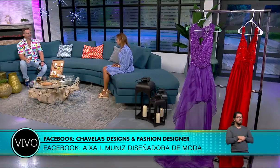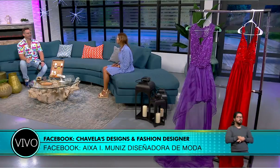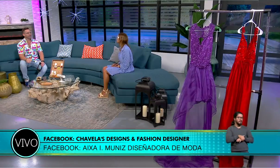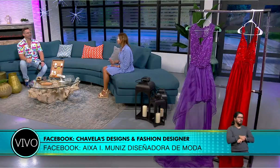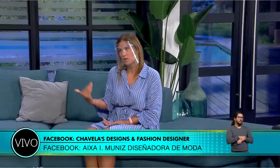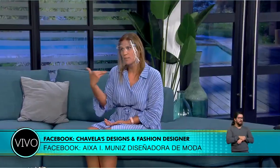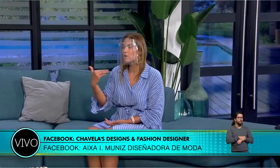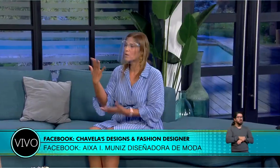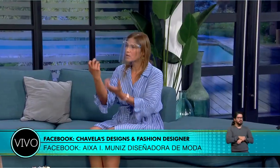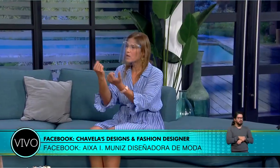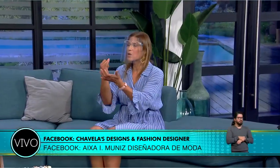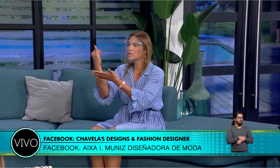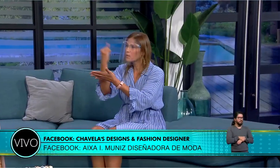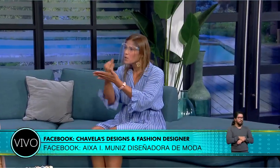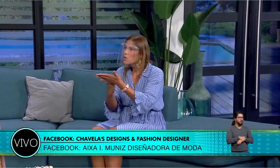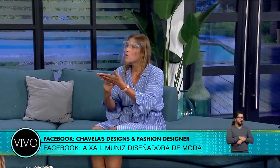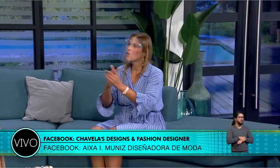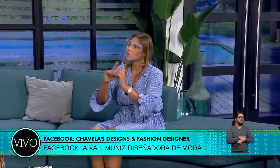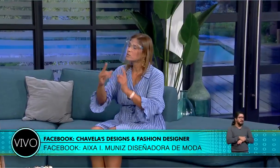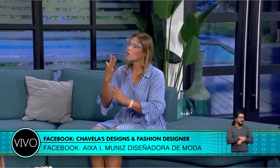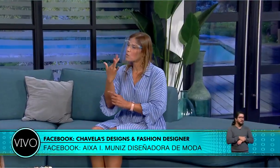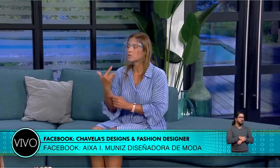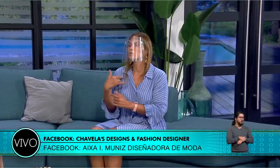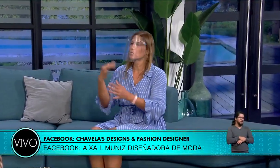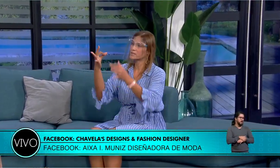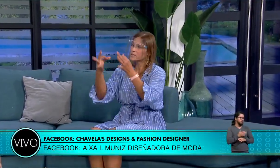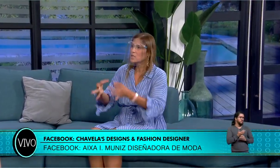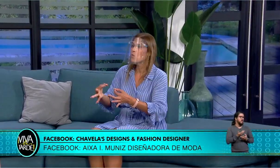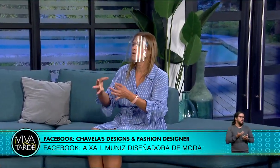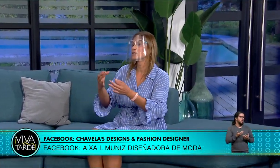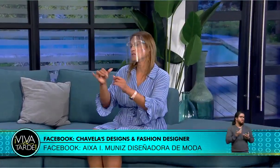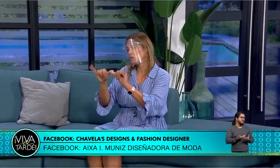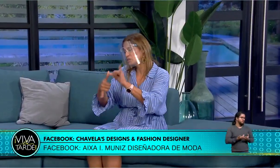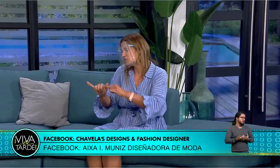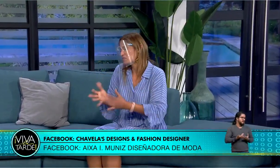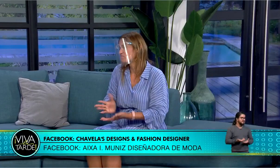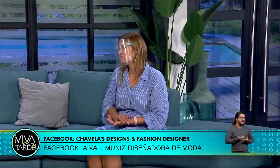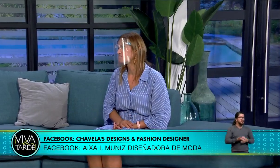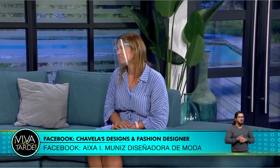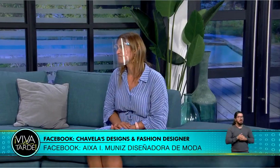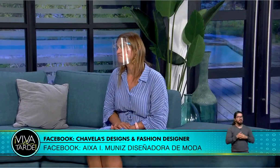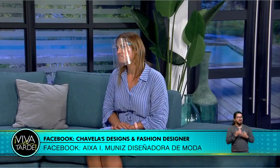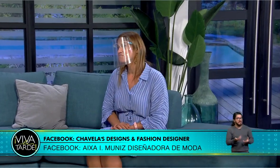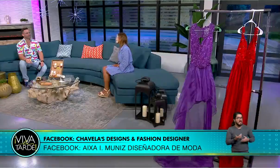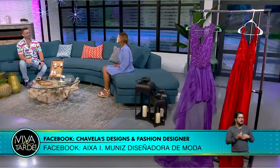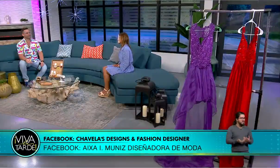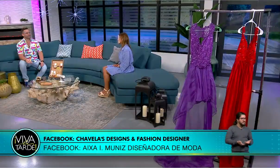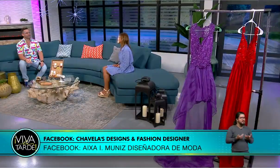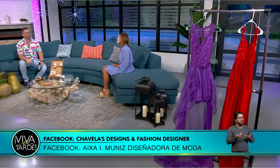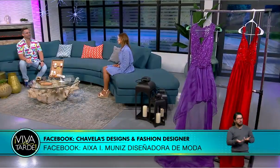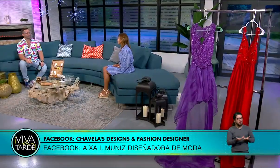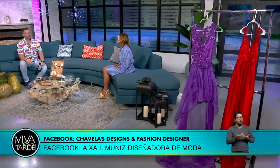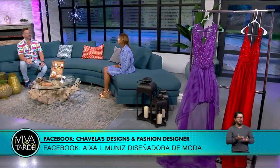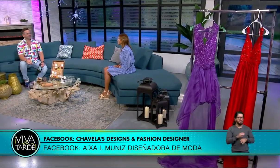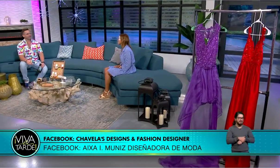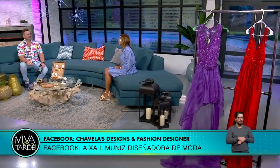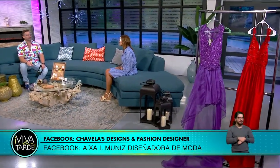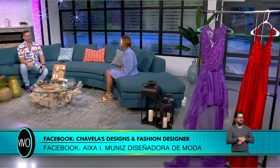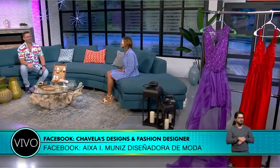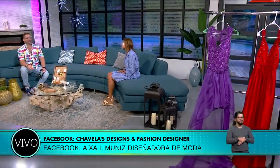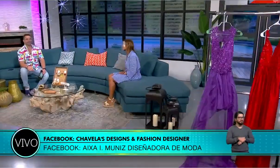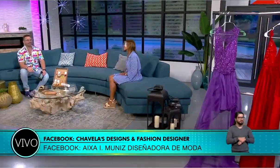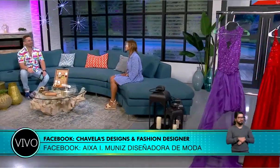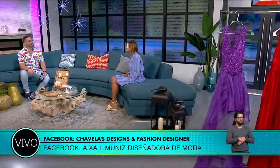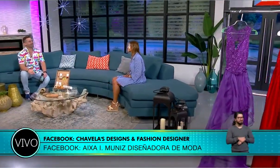Sí, para cualquier tipo de ocasión. Pueden contactar, nos comunicamos, conversamos sobre el diseño, lo que la persona quiera, las medidas, los colores, etc.